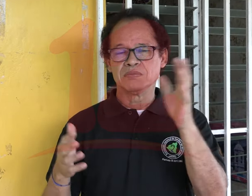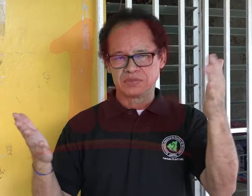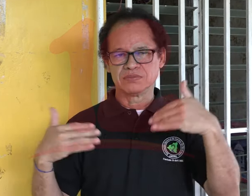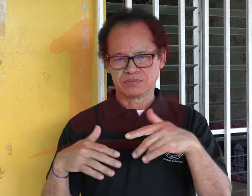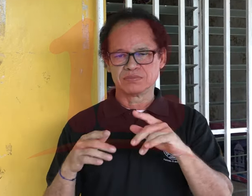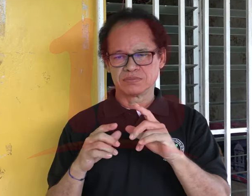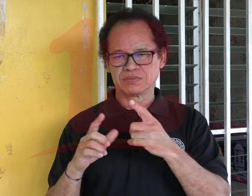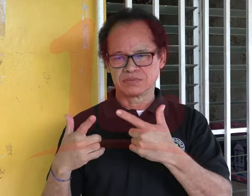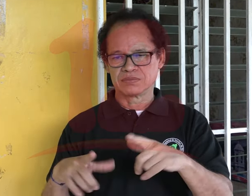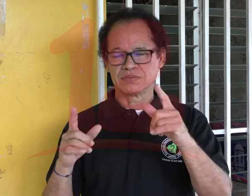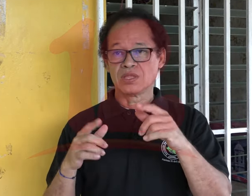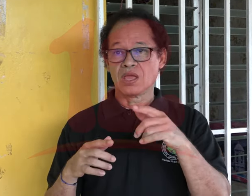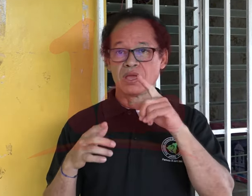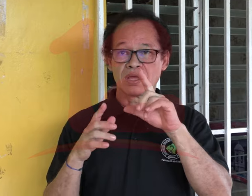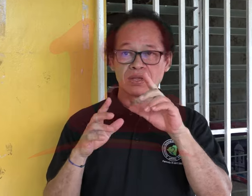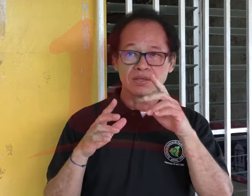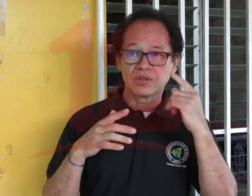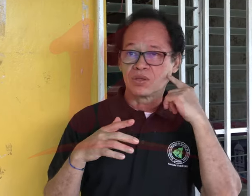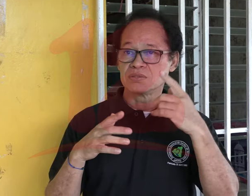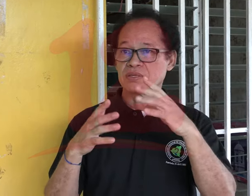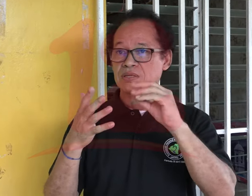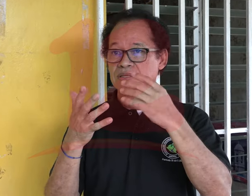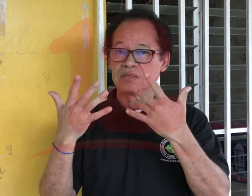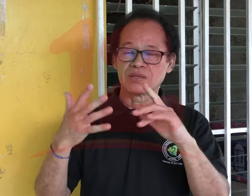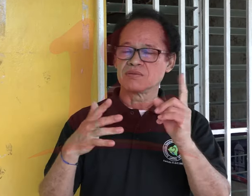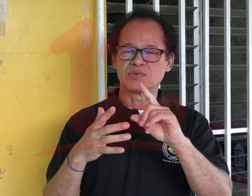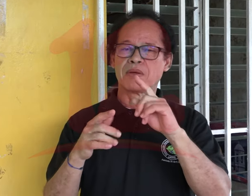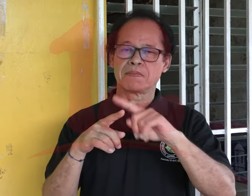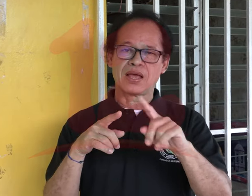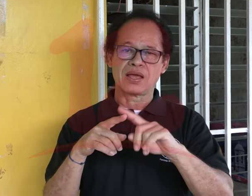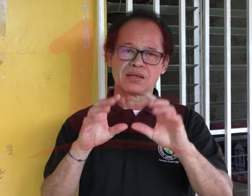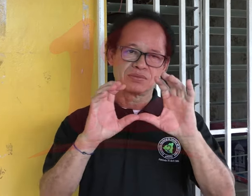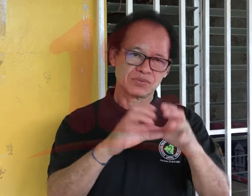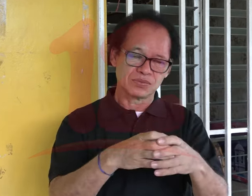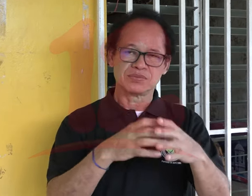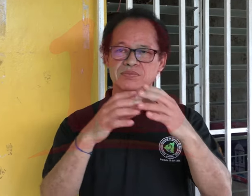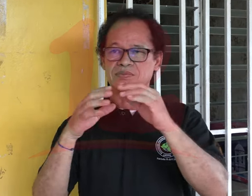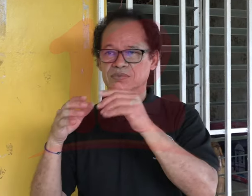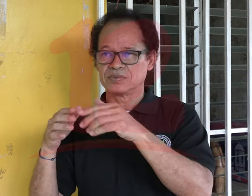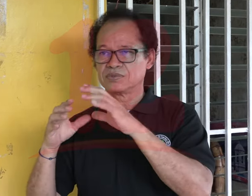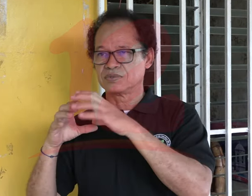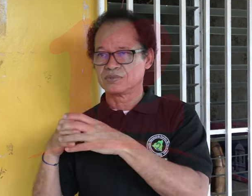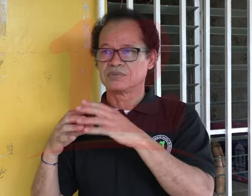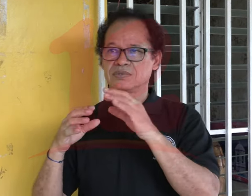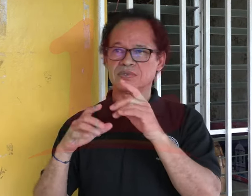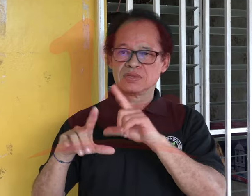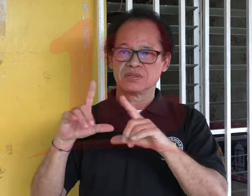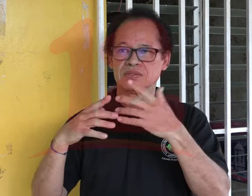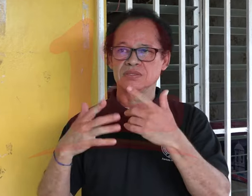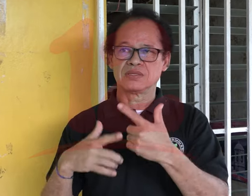dirigido a todos los niveles, ya sea niños, adultos, personas sordas y letradas en lengua de señas y personas que lo desean